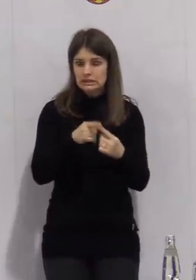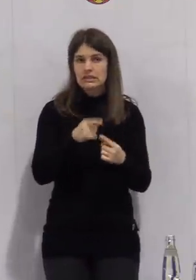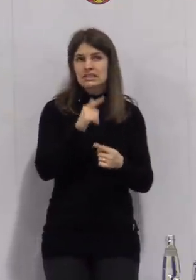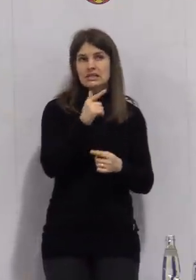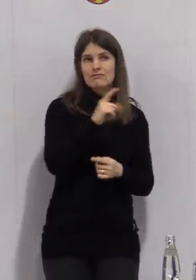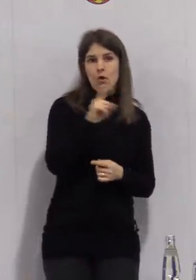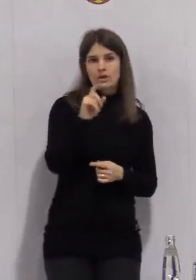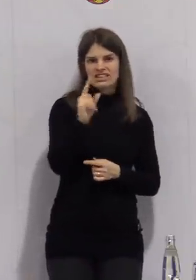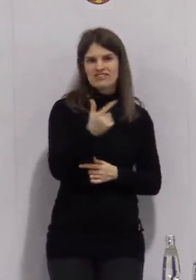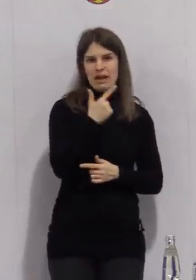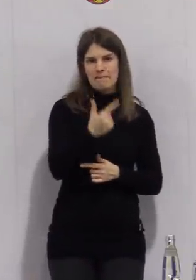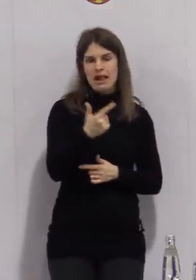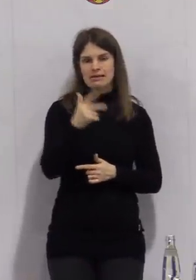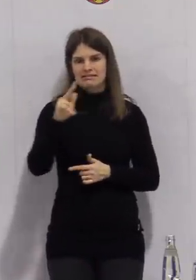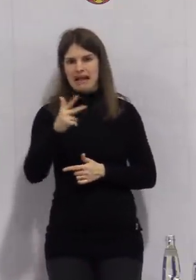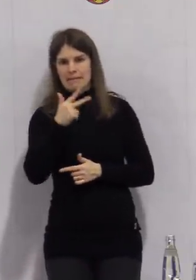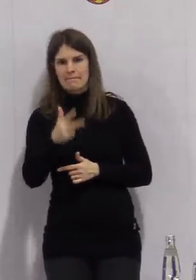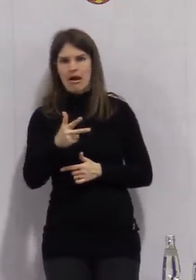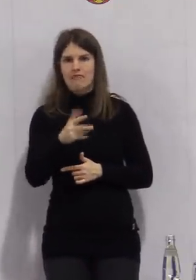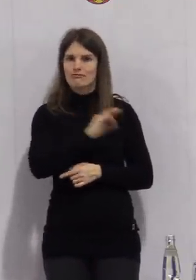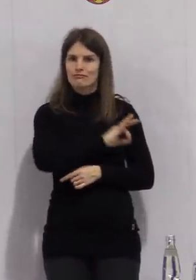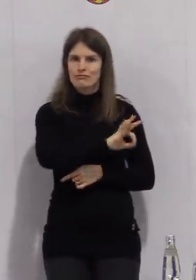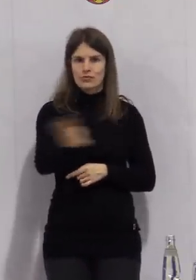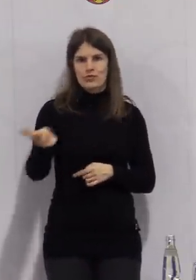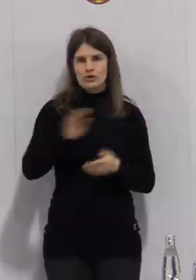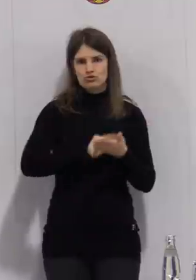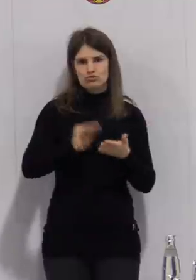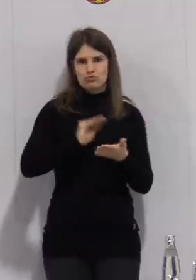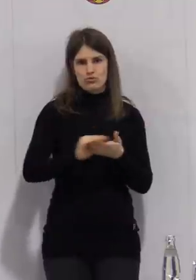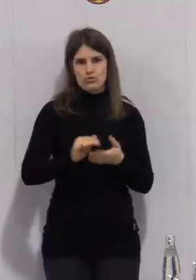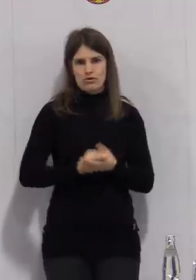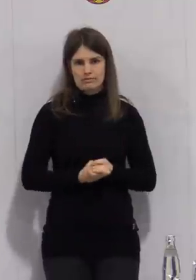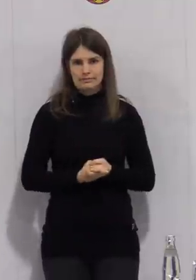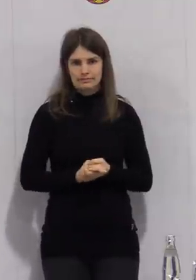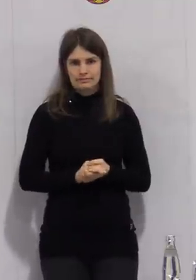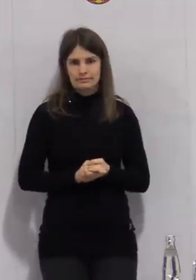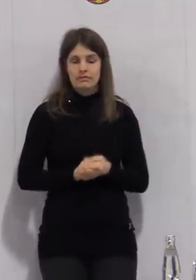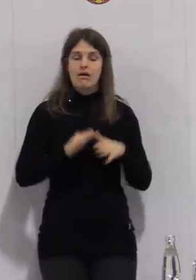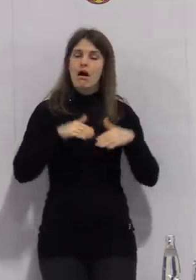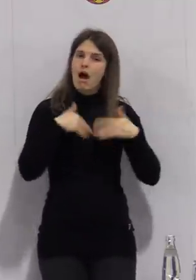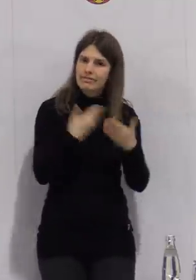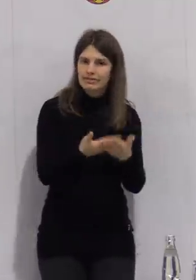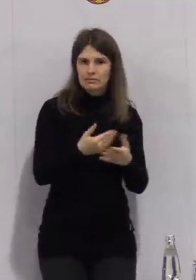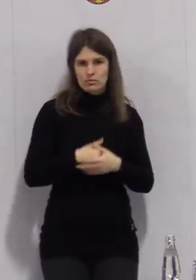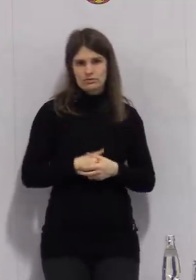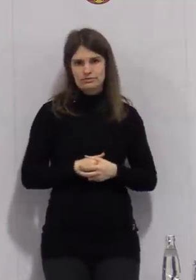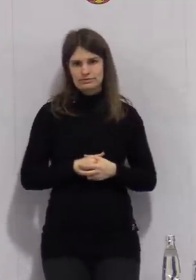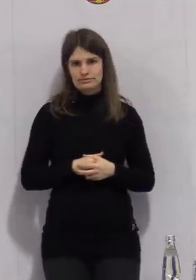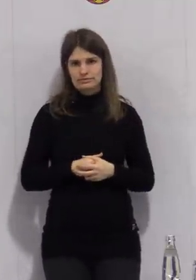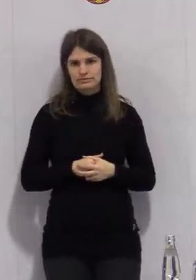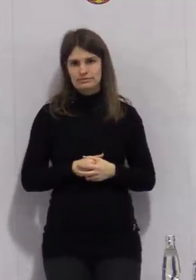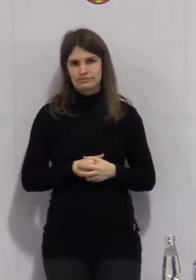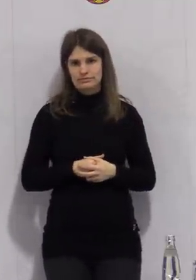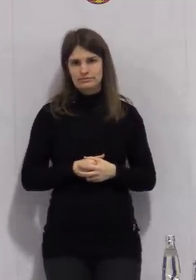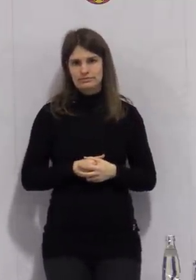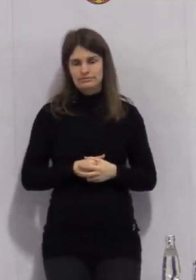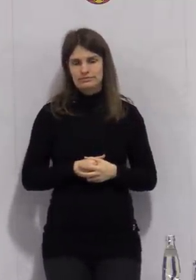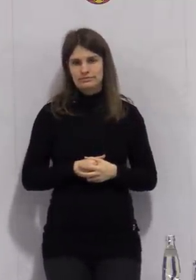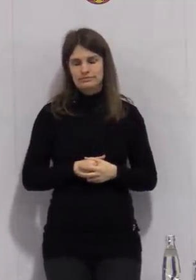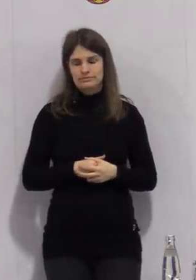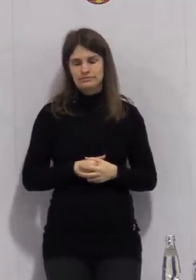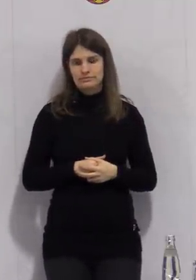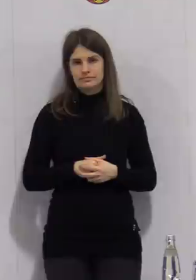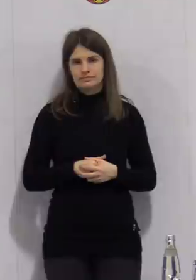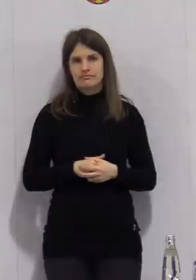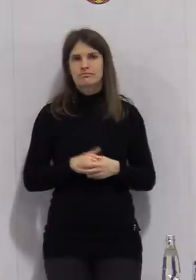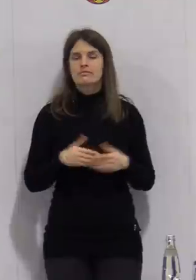wöchentlich, allen Schülerinnen und Schülern angeboten werden sollen. Das Ziel dieses